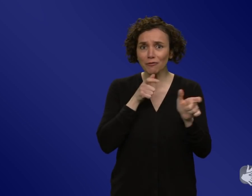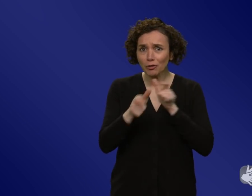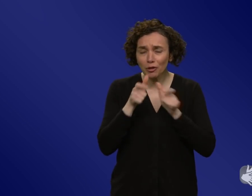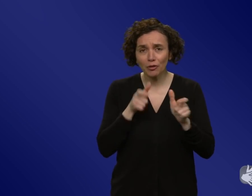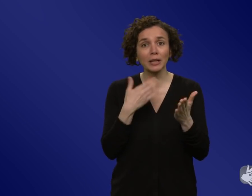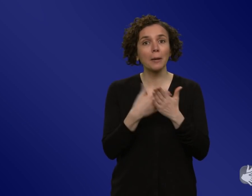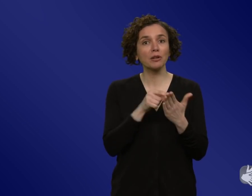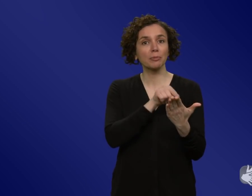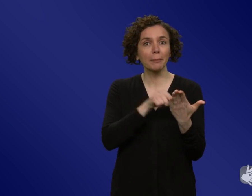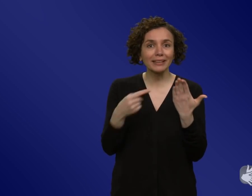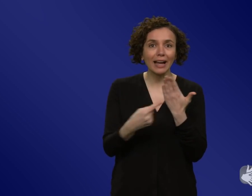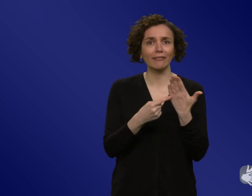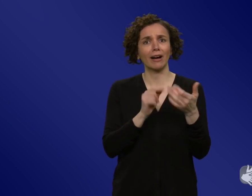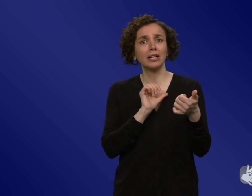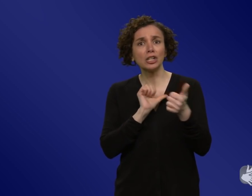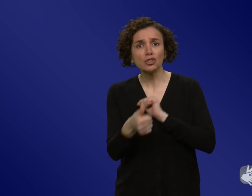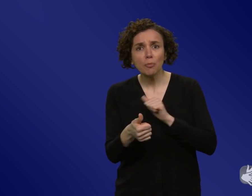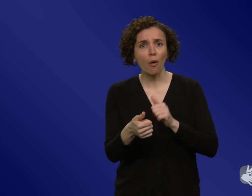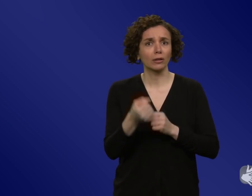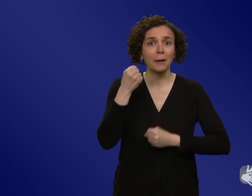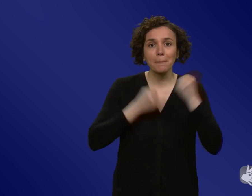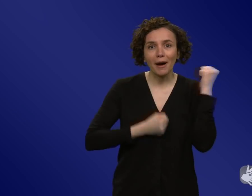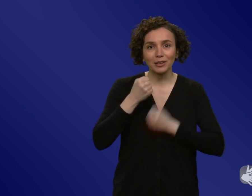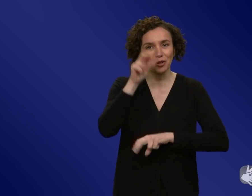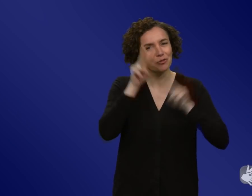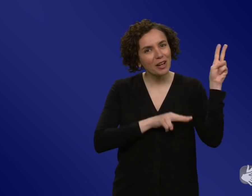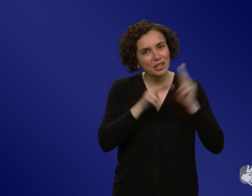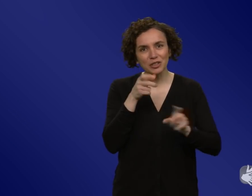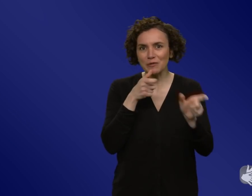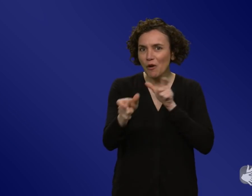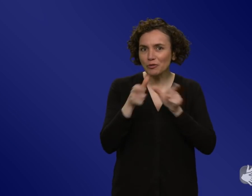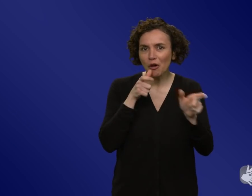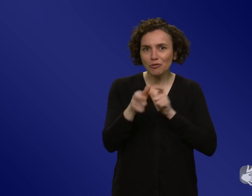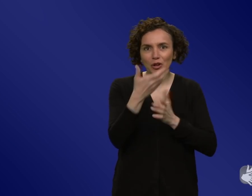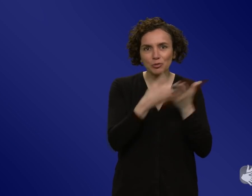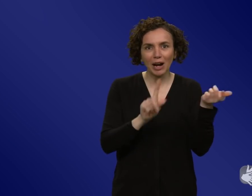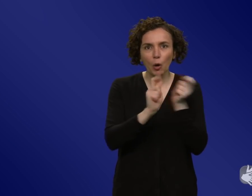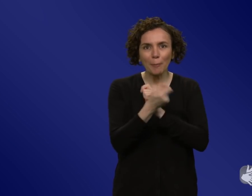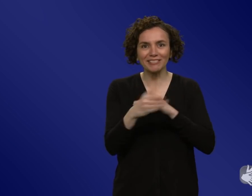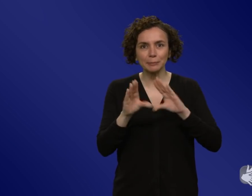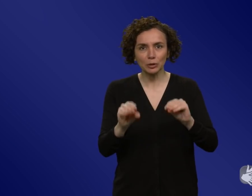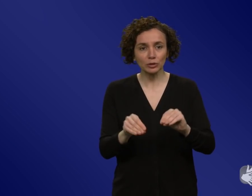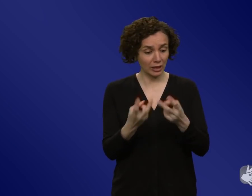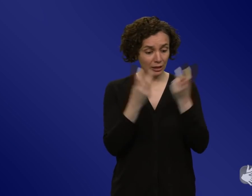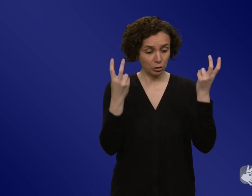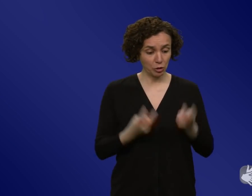dem Marathon, also verschiedene solche Metaphern genutzt, um eben dieses zu Hause rumsitzen, nichts tun, zu etwas Aktives,